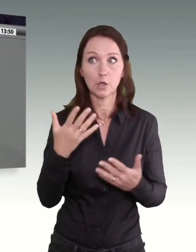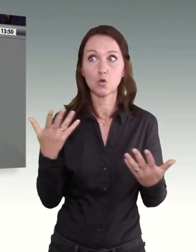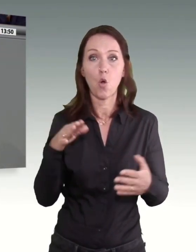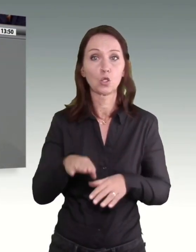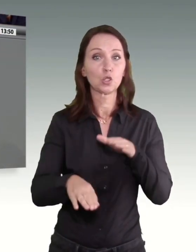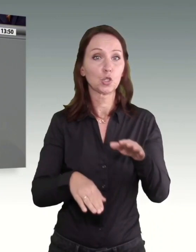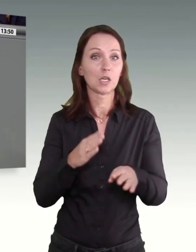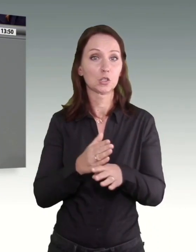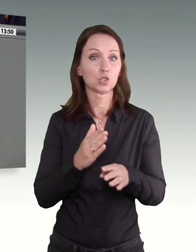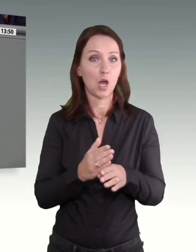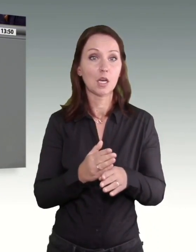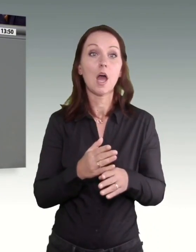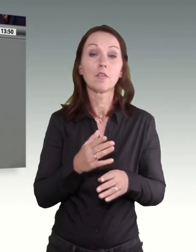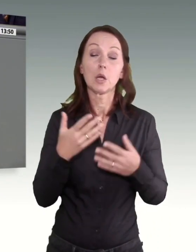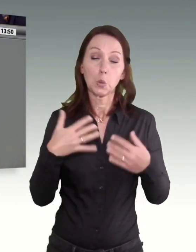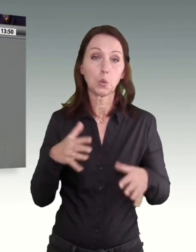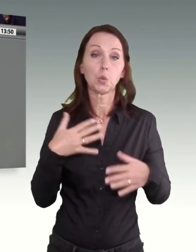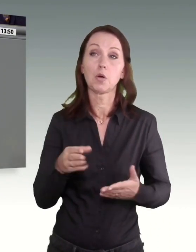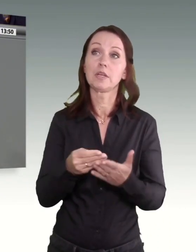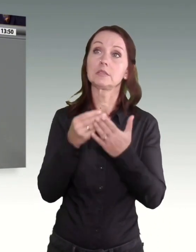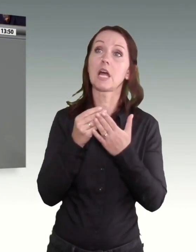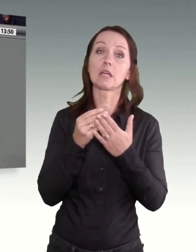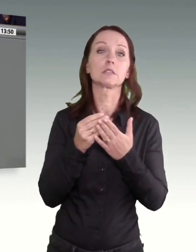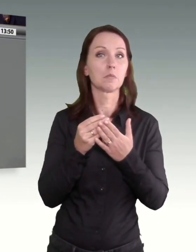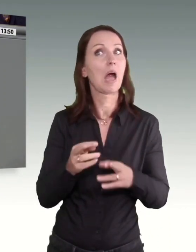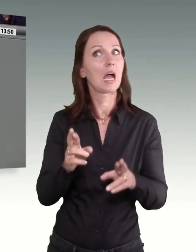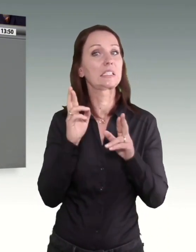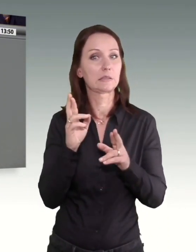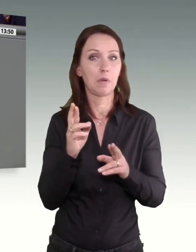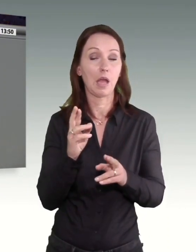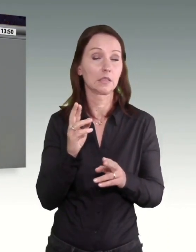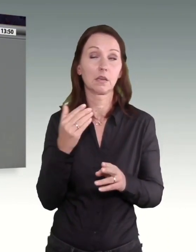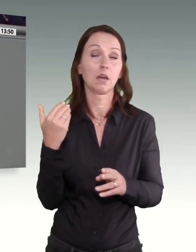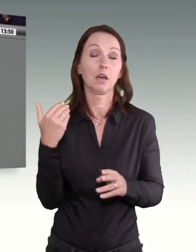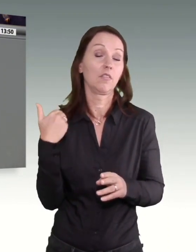Schritt und ein enormes Zeichen des Respekts, das längst überfällig war.